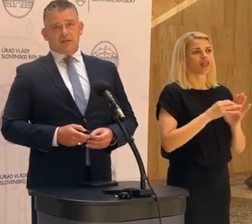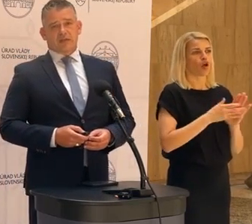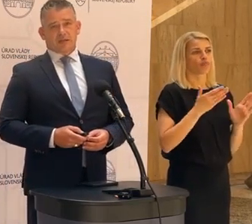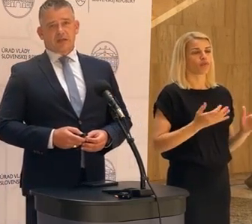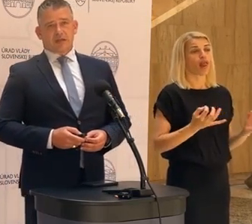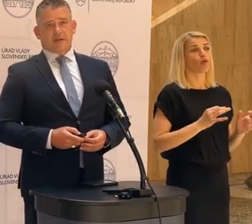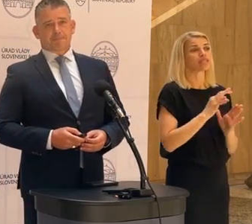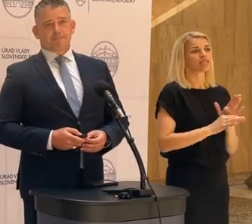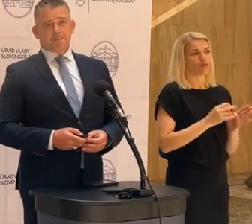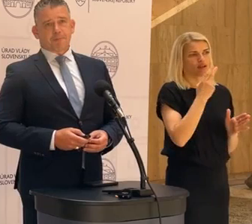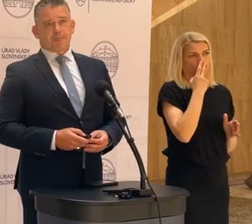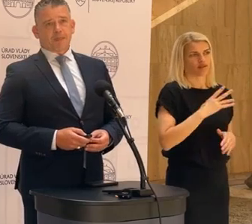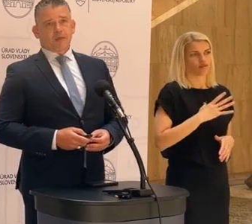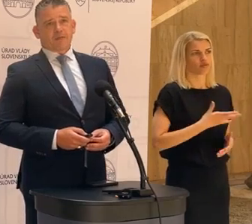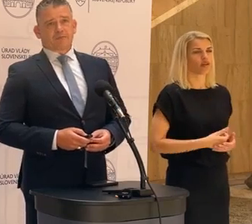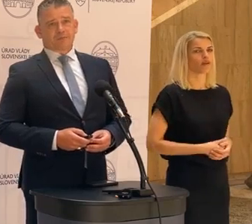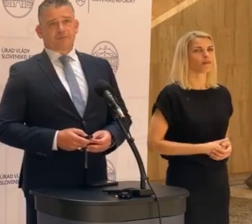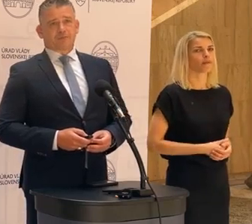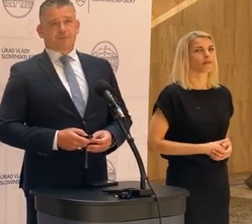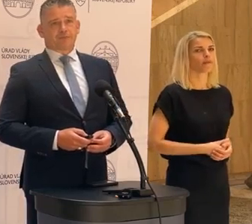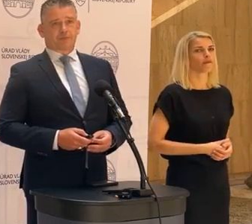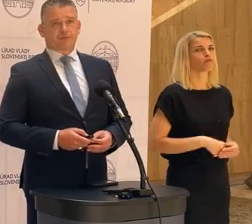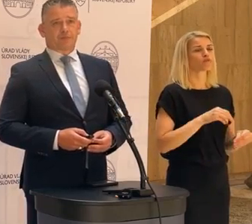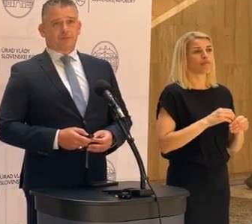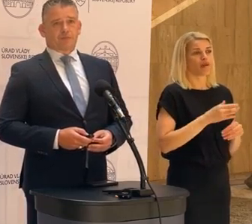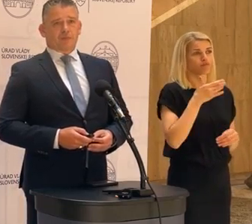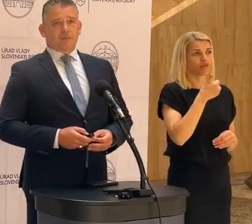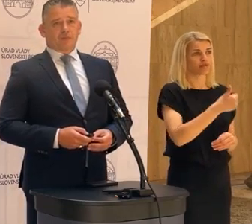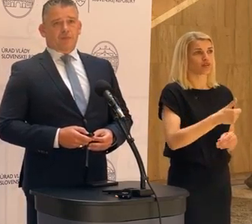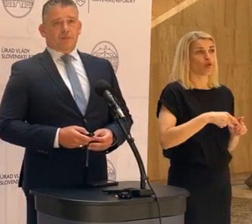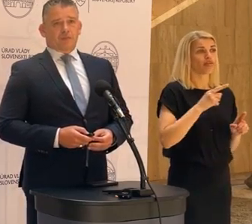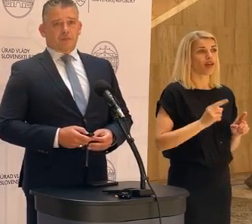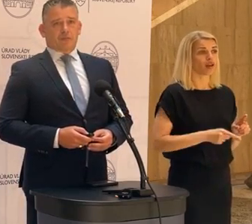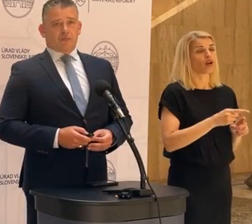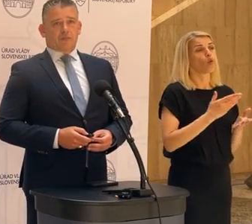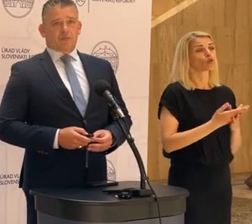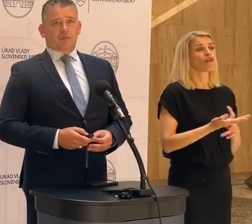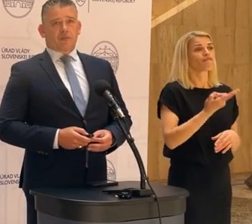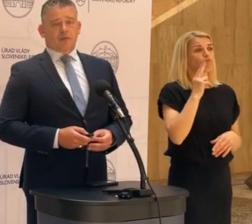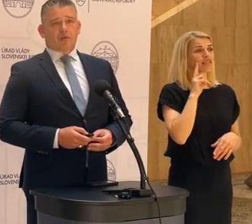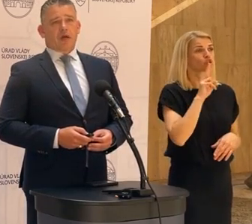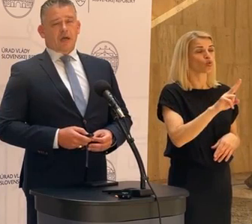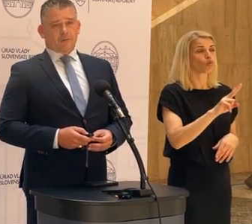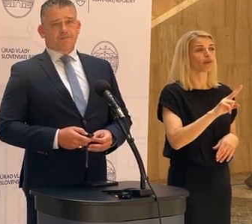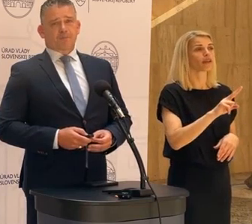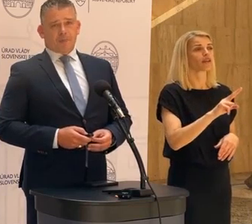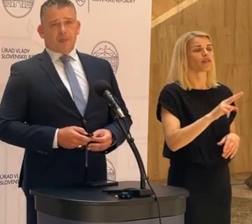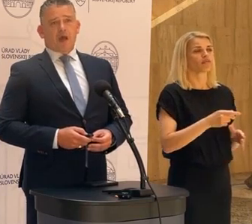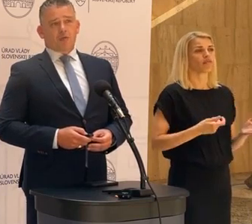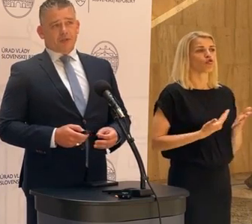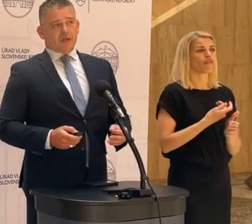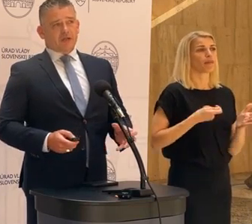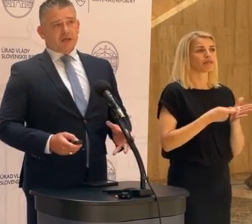tá situácia je taká, aká je. A ak spravde teda rozumiem tomu, že bude jedno nariadenie vlády, ktoré už snúbi príspevok za ubytovanie a aj nový príspevok za